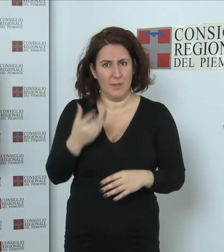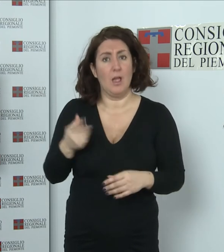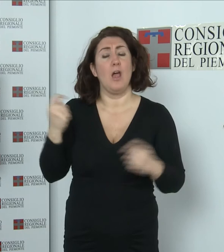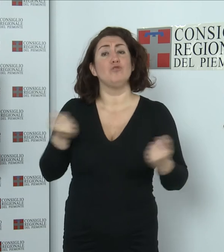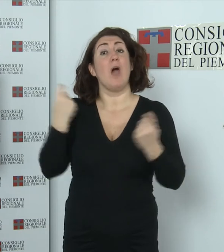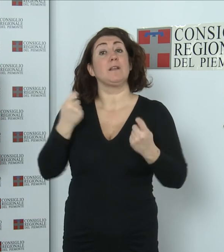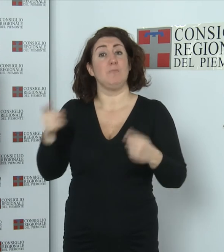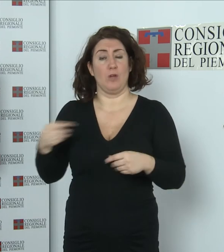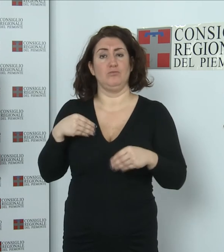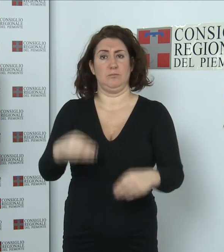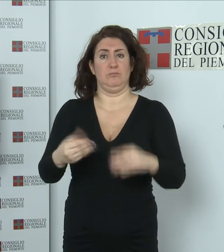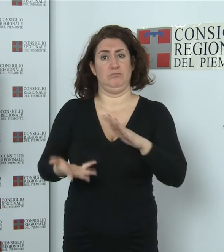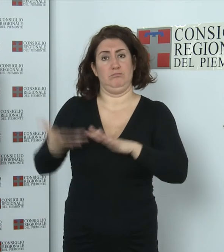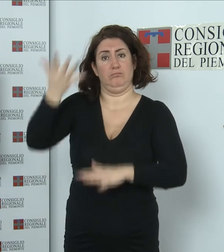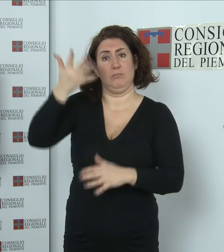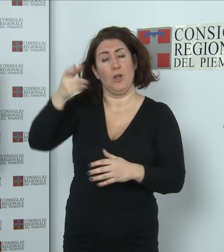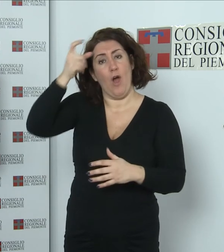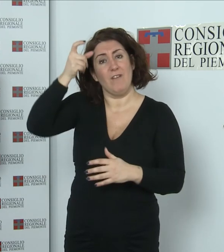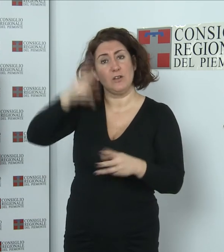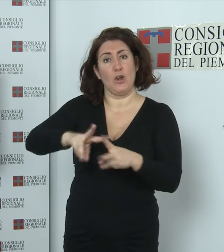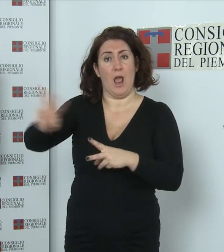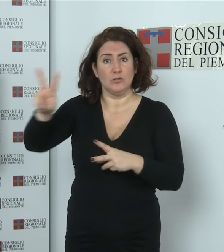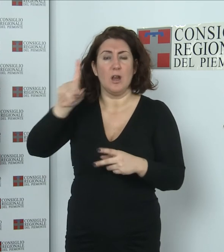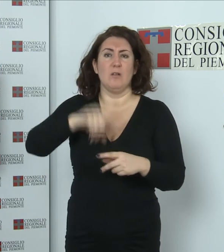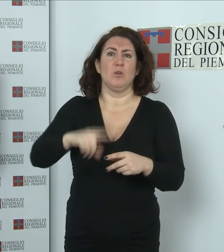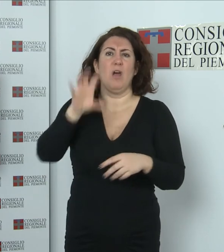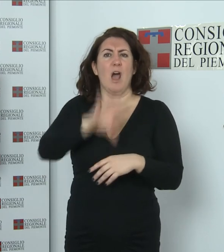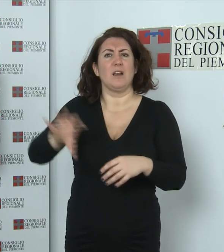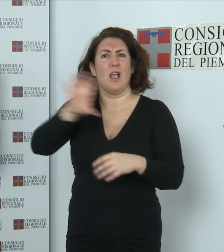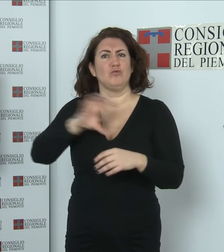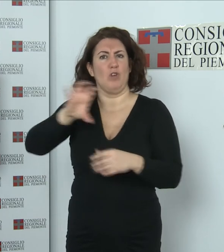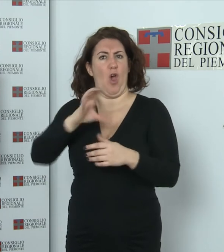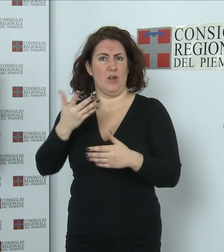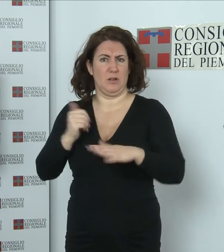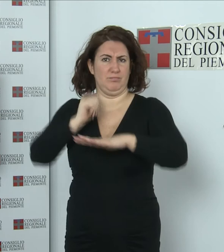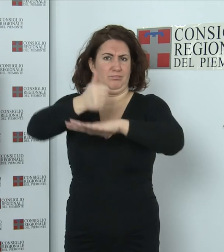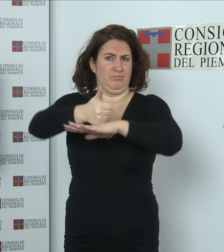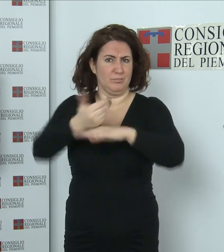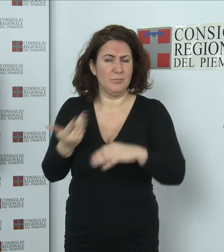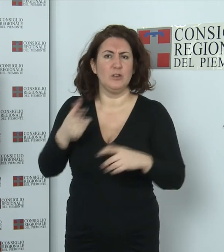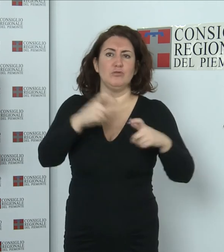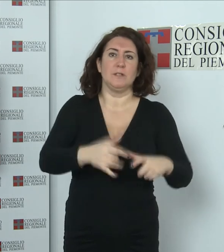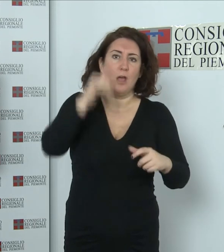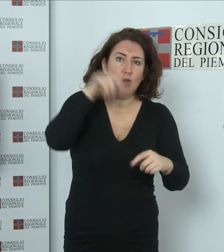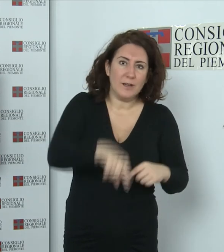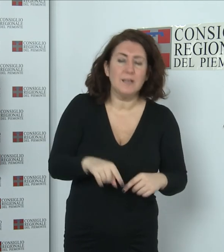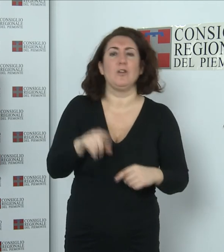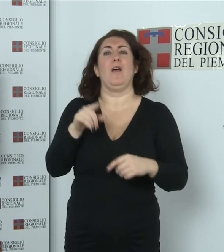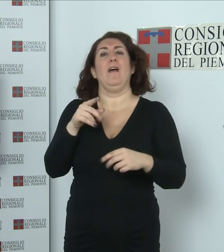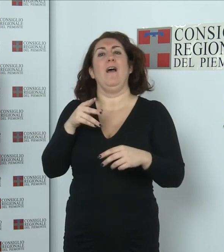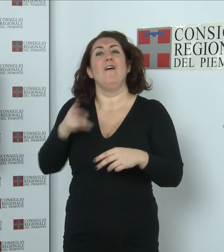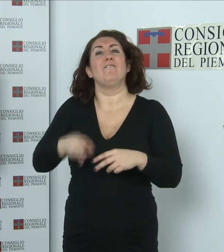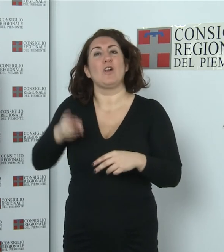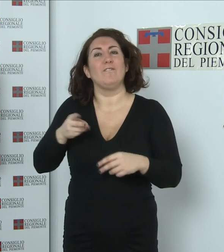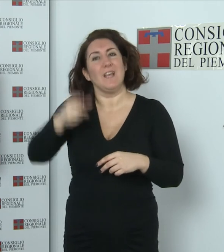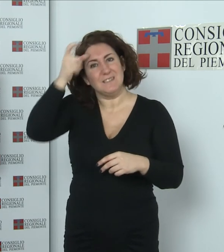massime cariche del Governo nazionale, i vertici della Regione, Giunte Consiglio, della città di Torino, del Gruppo Ferrovie dello Stato e